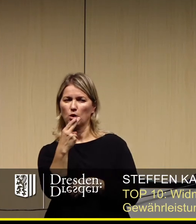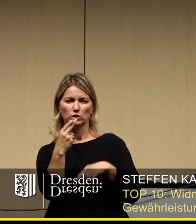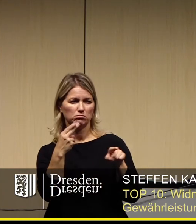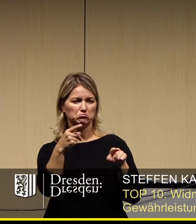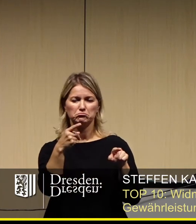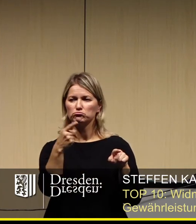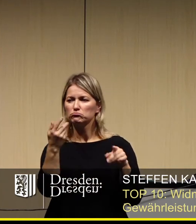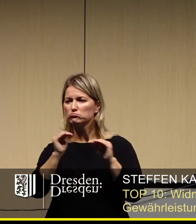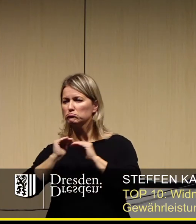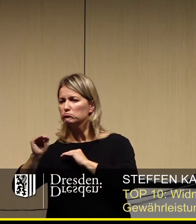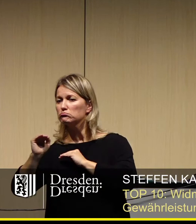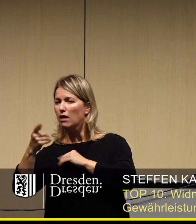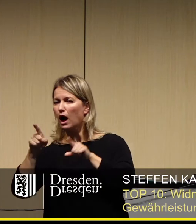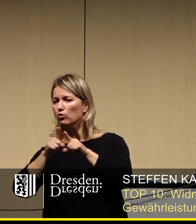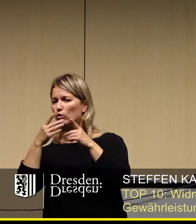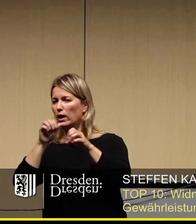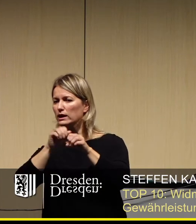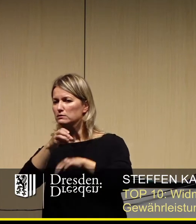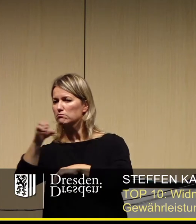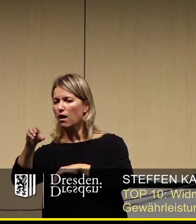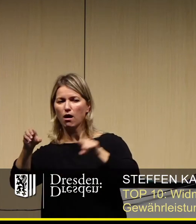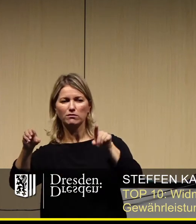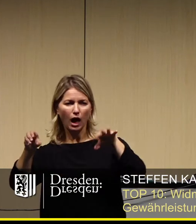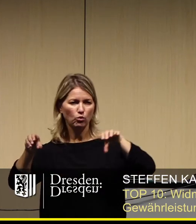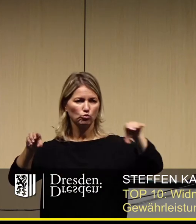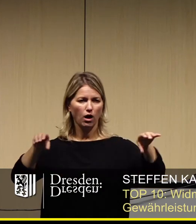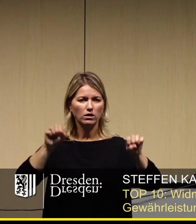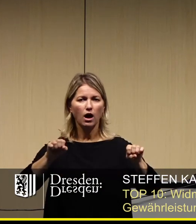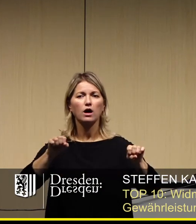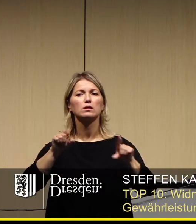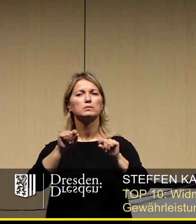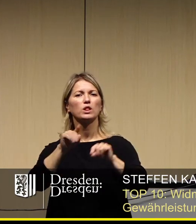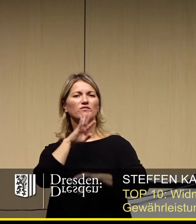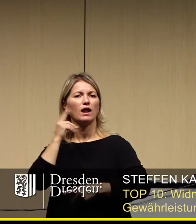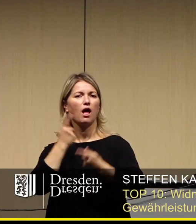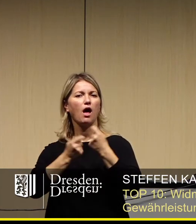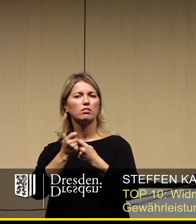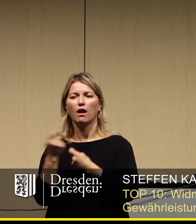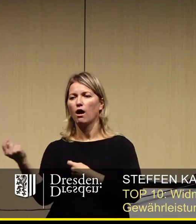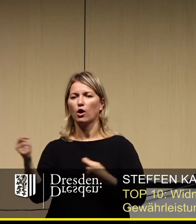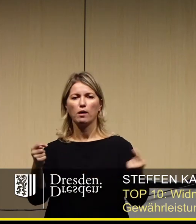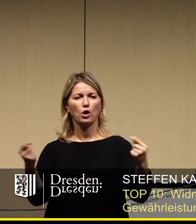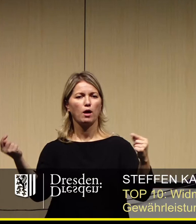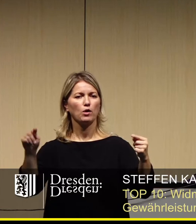um möglichst vielen Händlern die Möglichkeit zu geben, mit ihrem Angebot auf den Märkten präsent sein zu können.